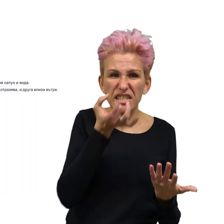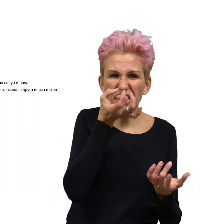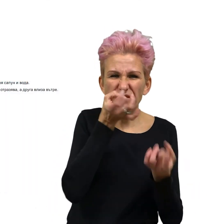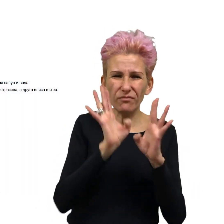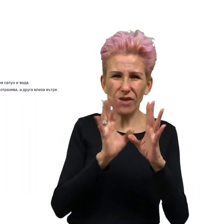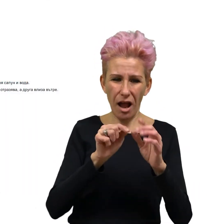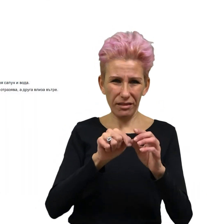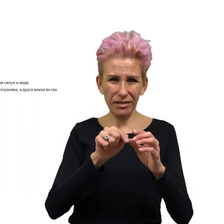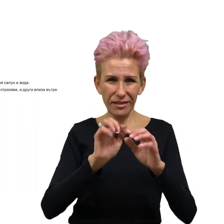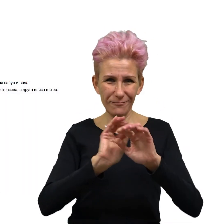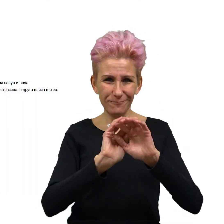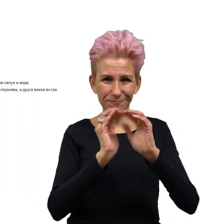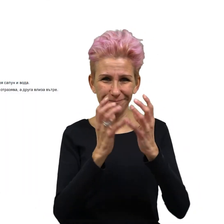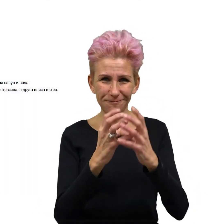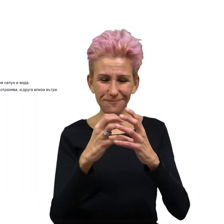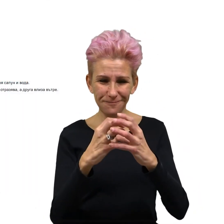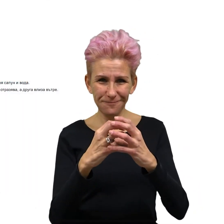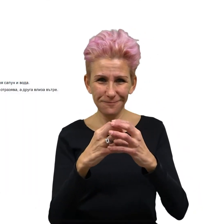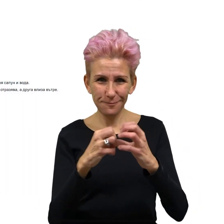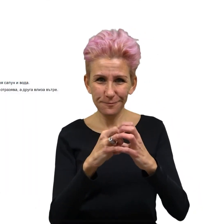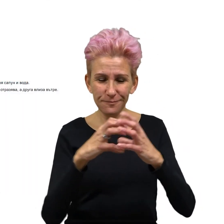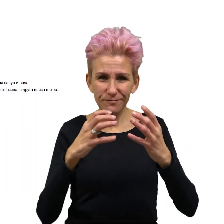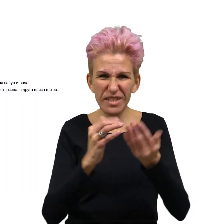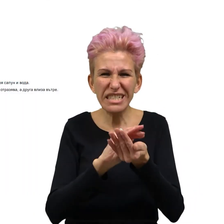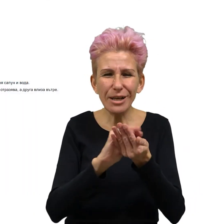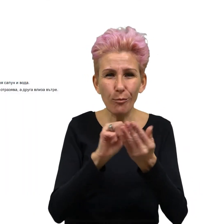Какъв цвят са съпунените балони?